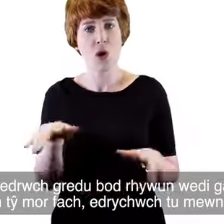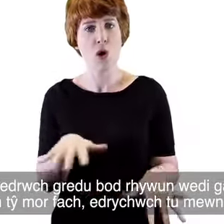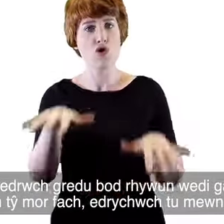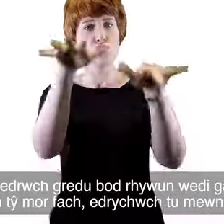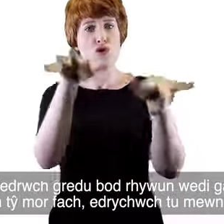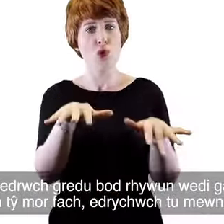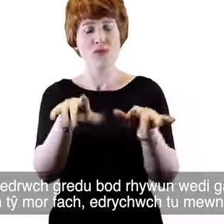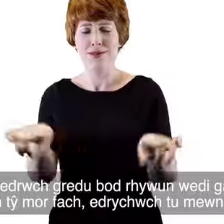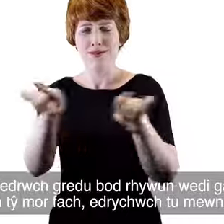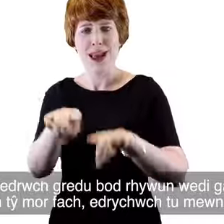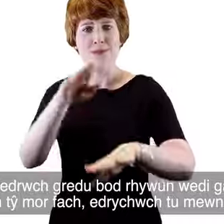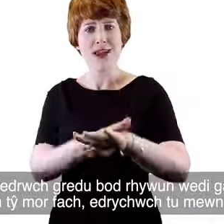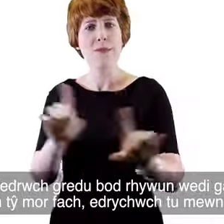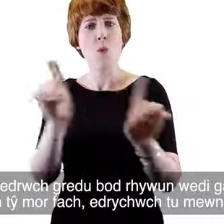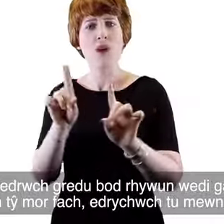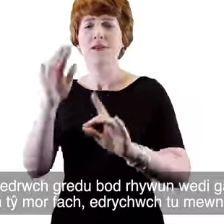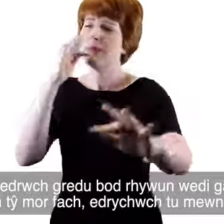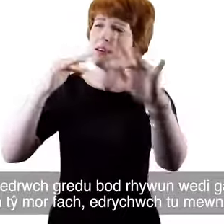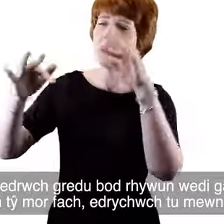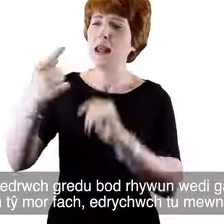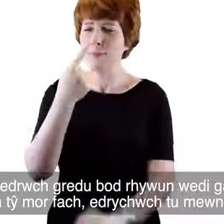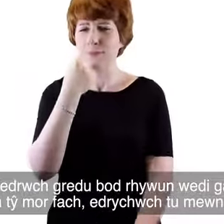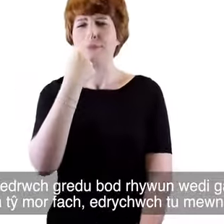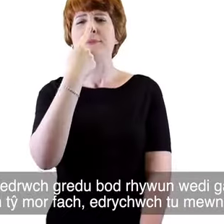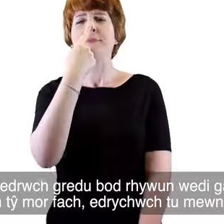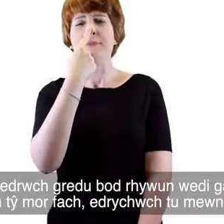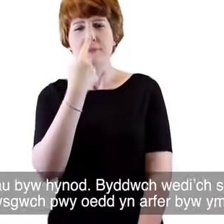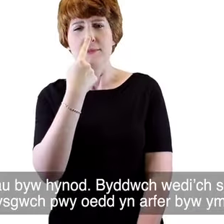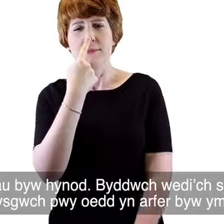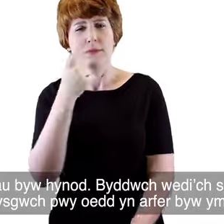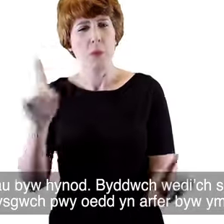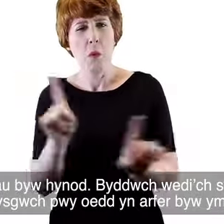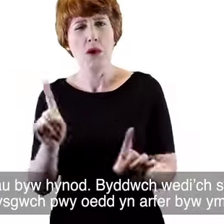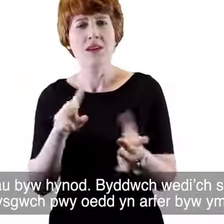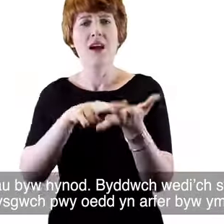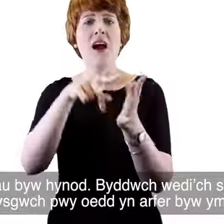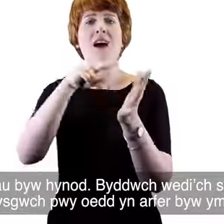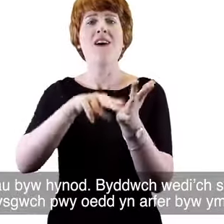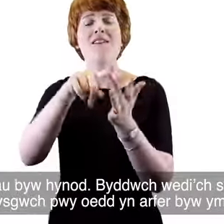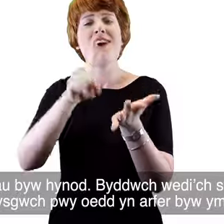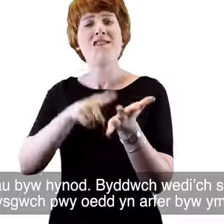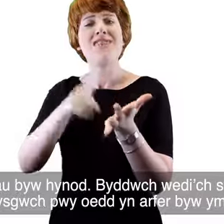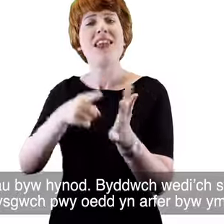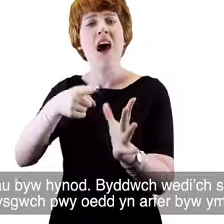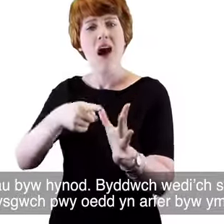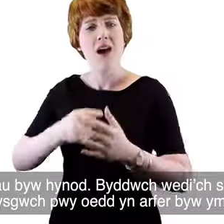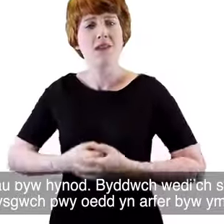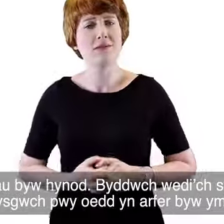byw yn mewn ty mor fach, edrychwch ti mewn i weld y trefniadau byw hynod. Byddwch wedi'ch synnu pan